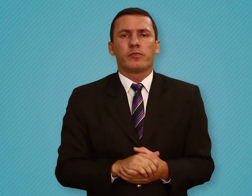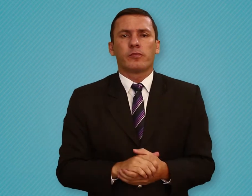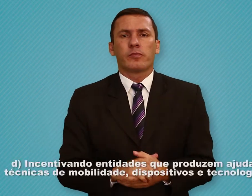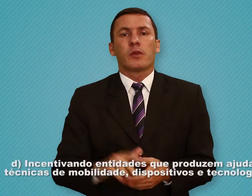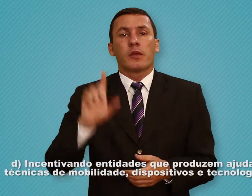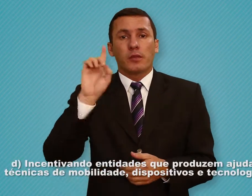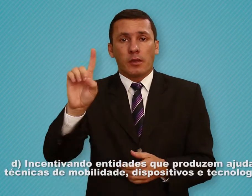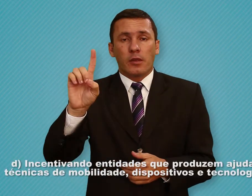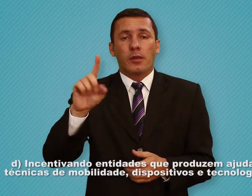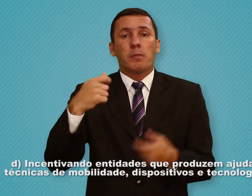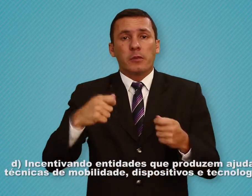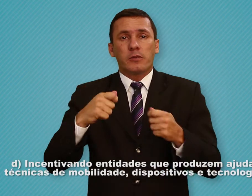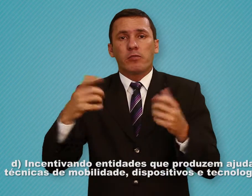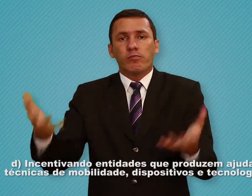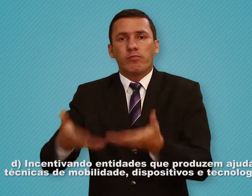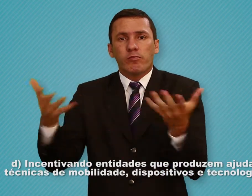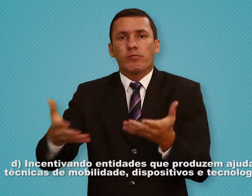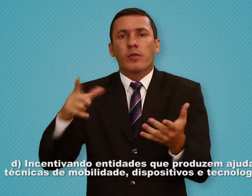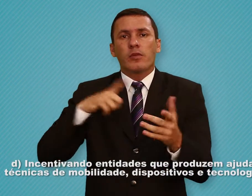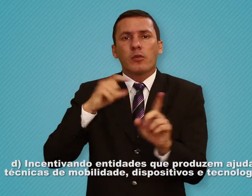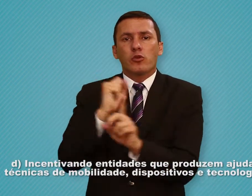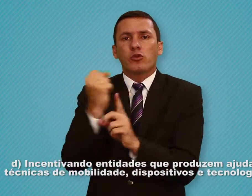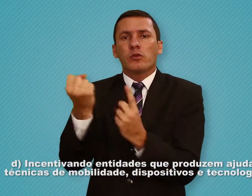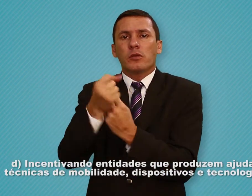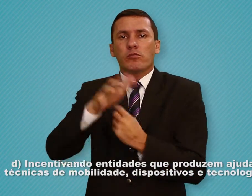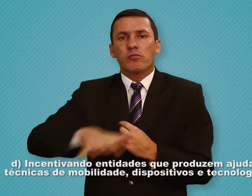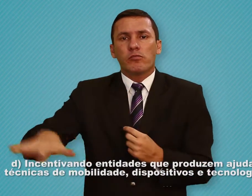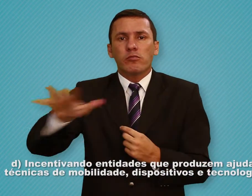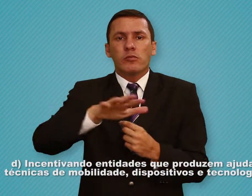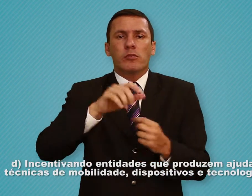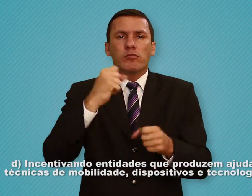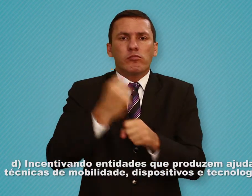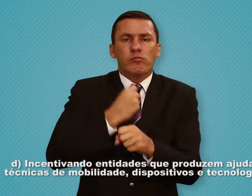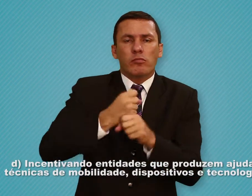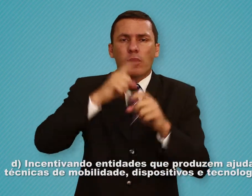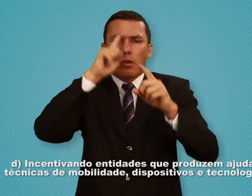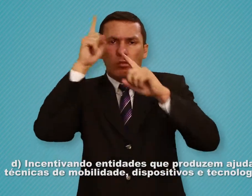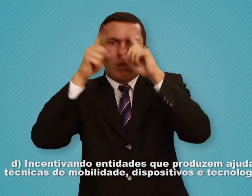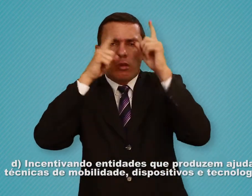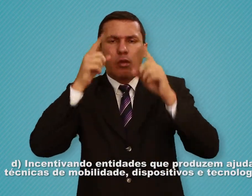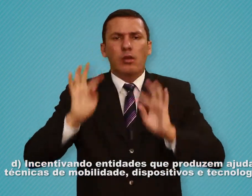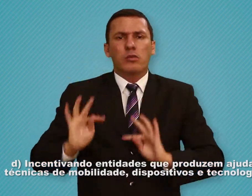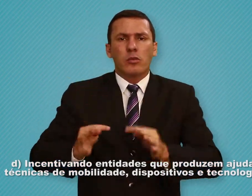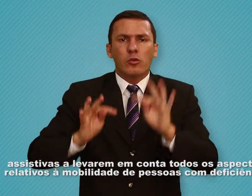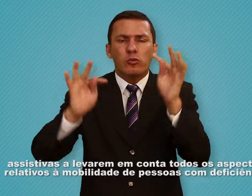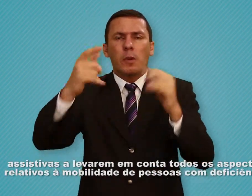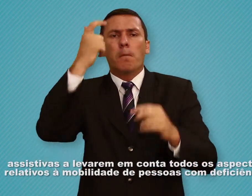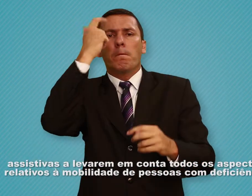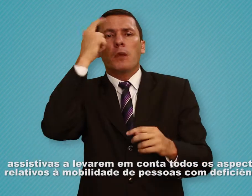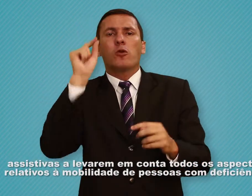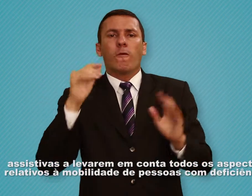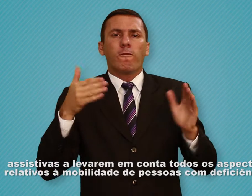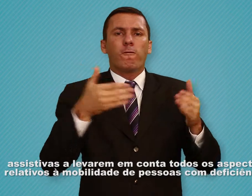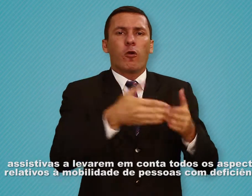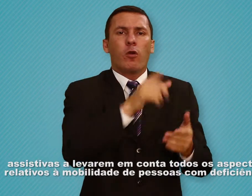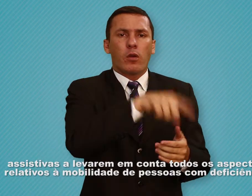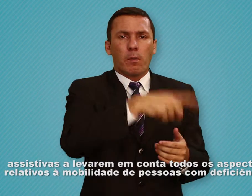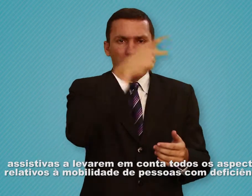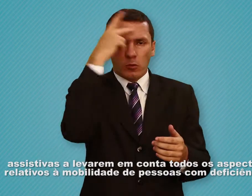d. Incentivando entidades que produzem ajudas técnicas de mobilidade, dispositivos e tecnologias assistivas a levarem em